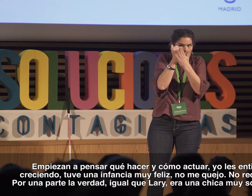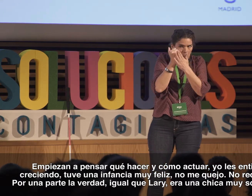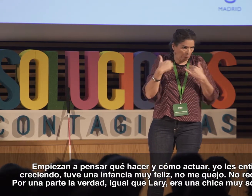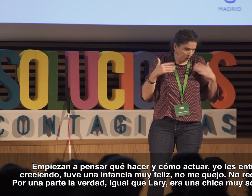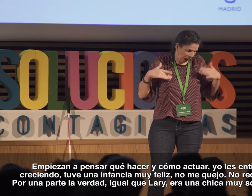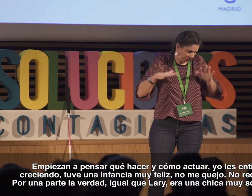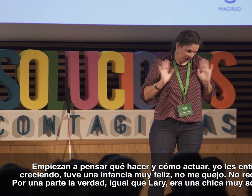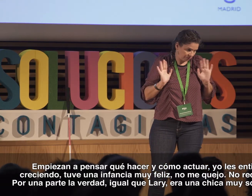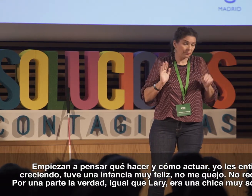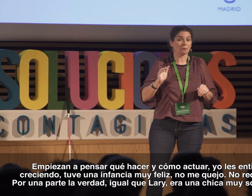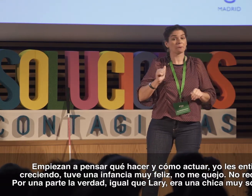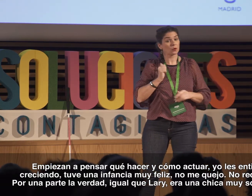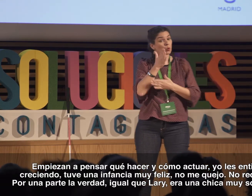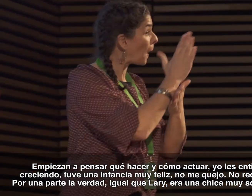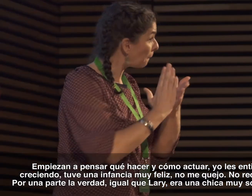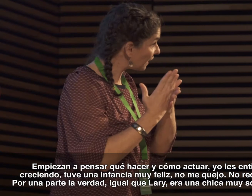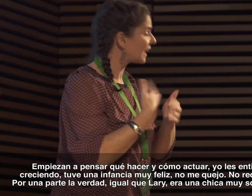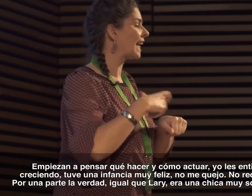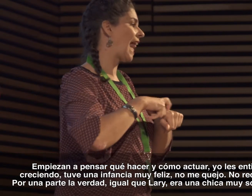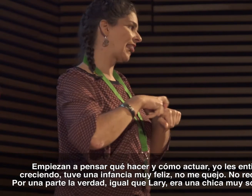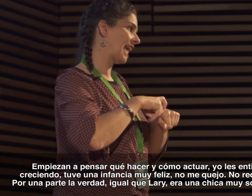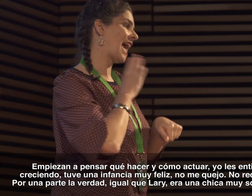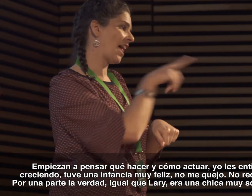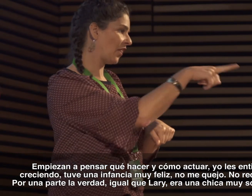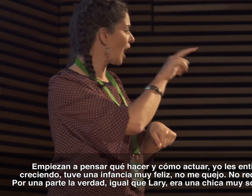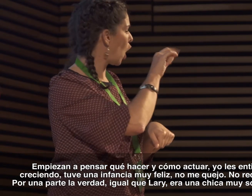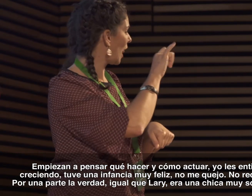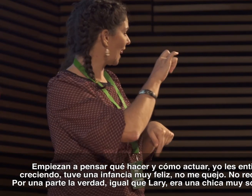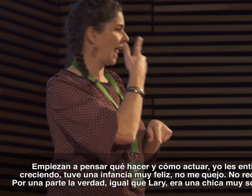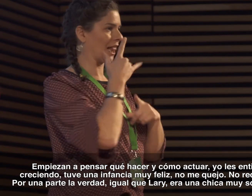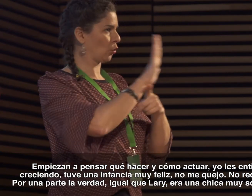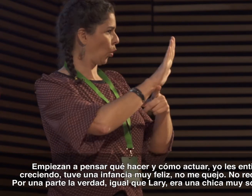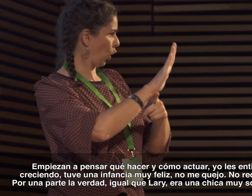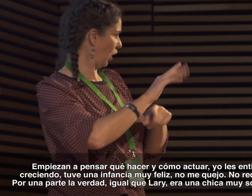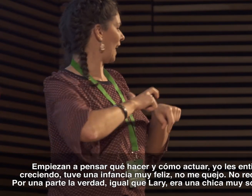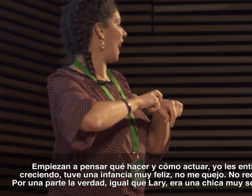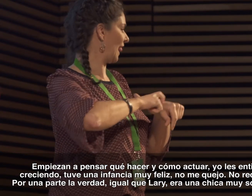no me quejo, no recuerdo ningún trauma. Por una parte, verdad que yo